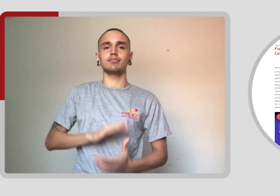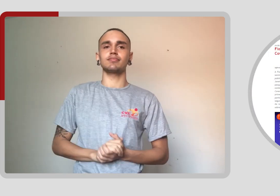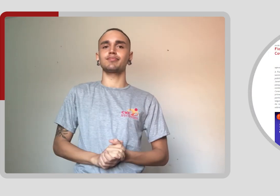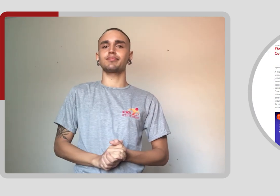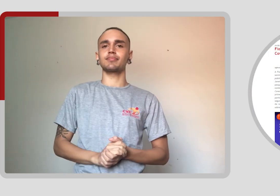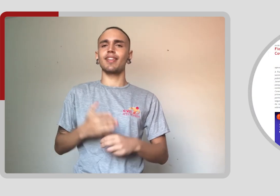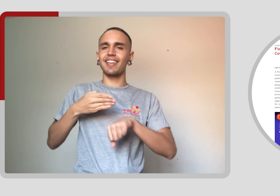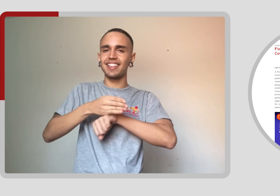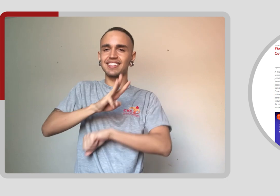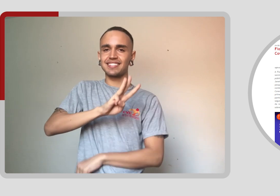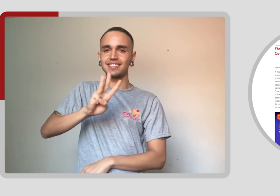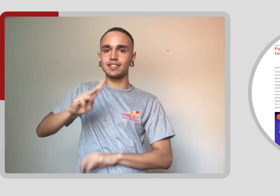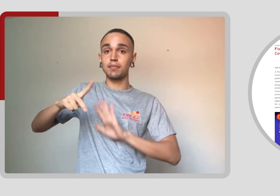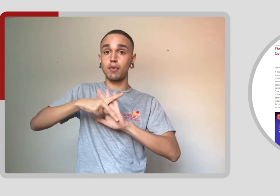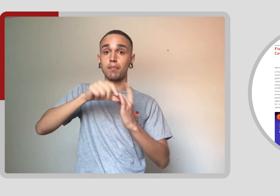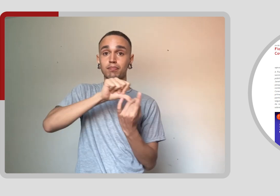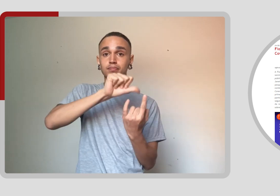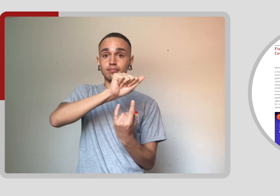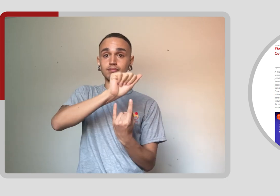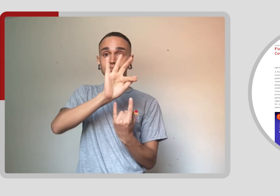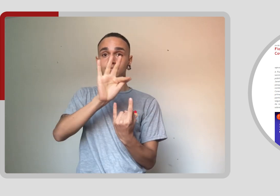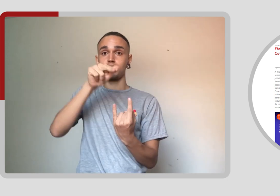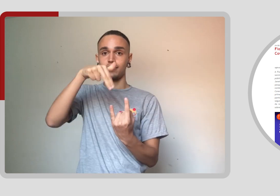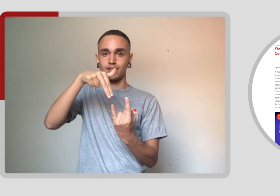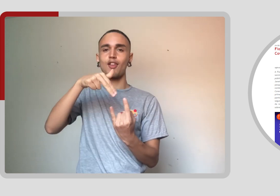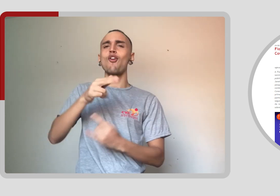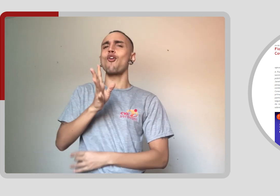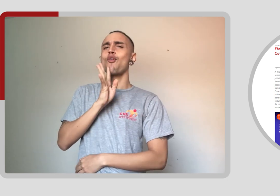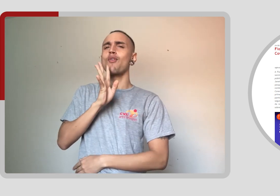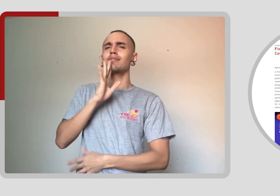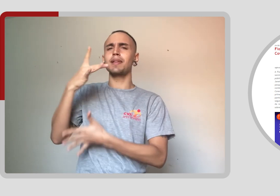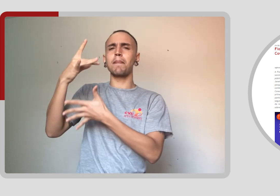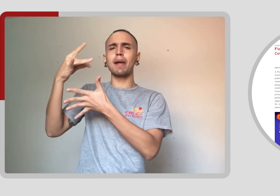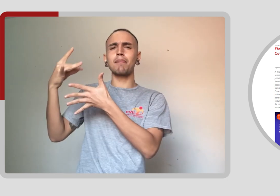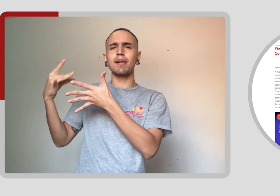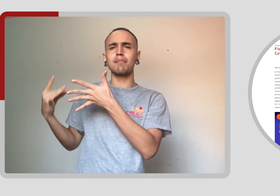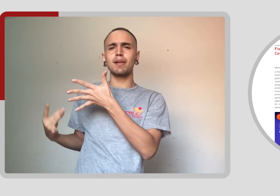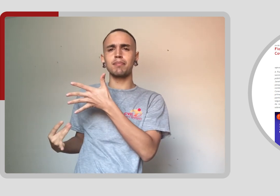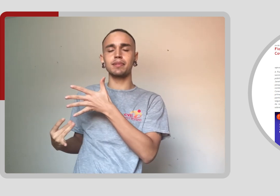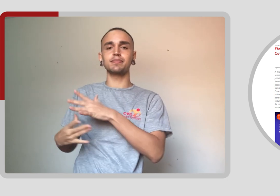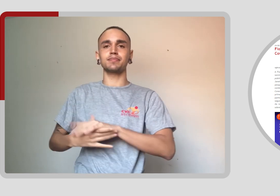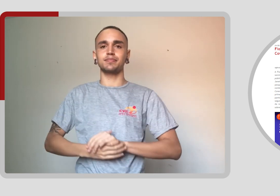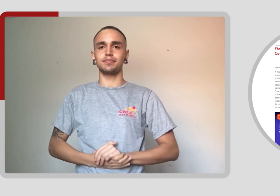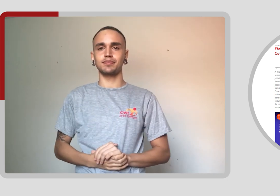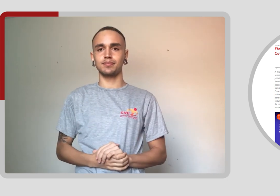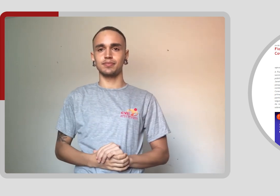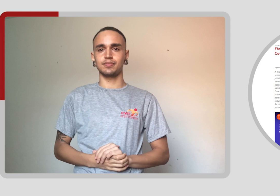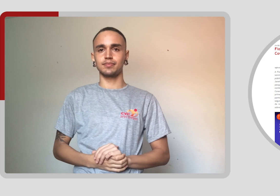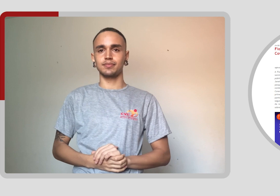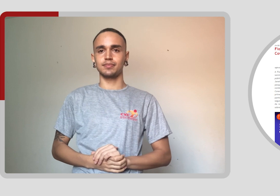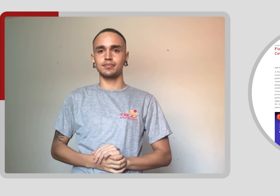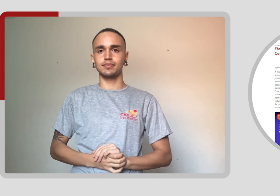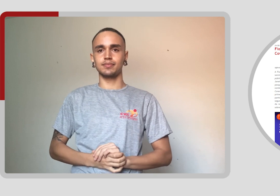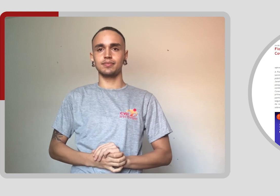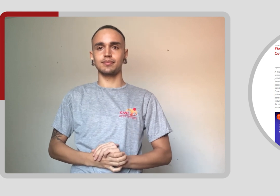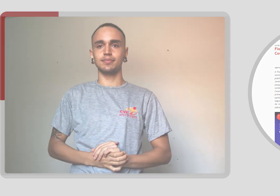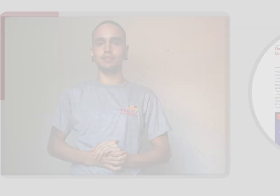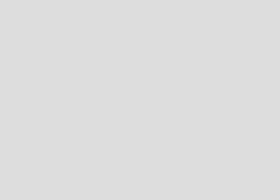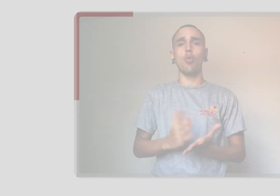iniciativas na página da Agência Fiocruz de Notícias. Acesse agencia.fiocruz